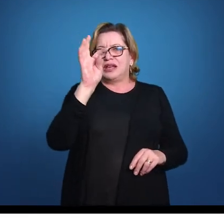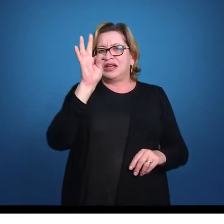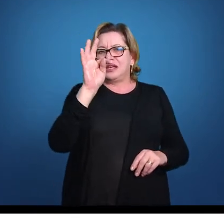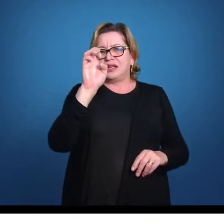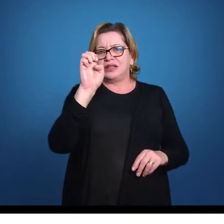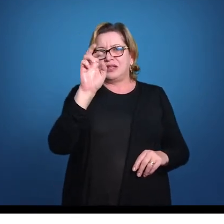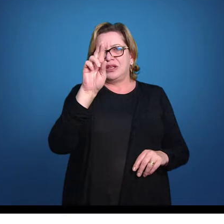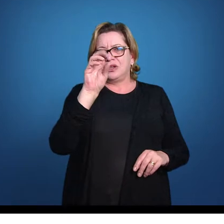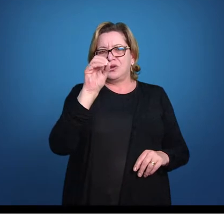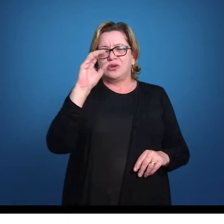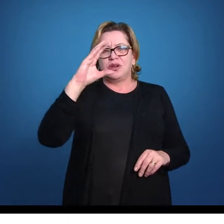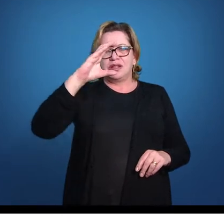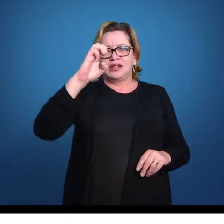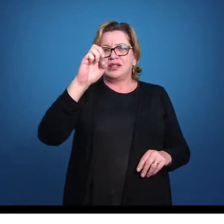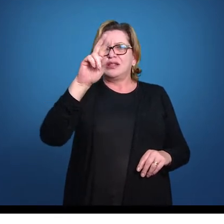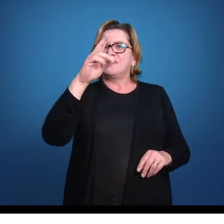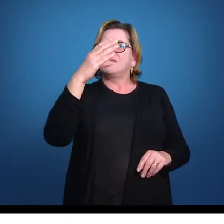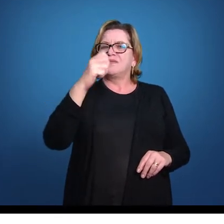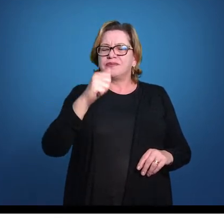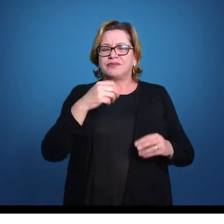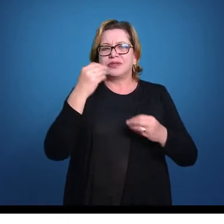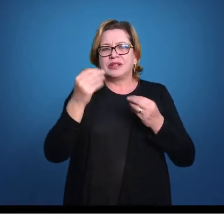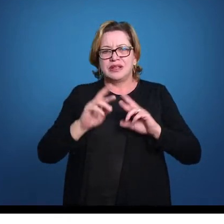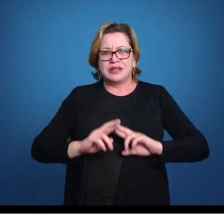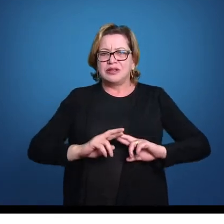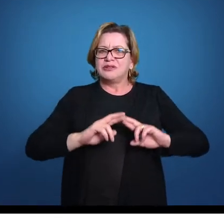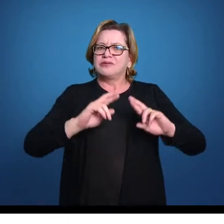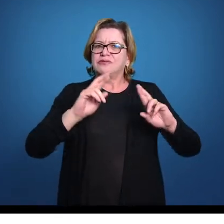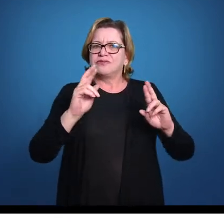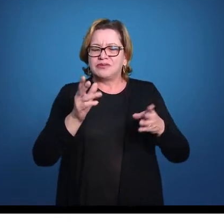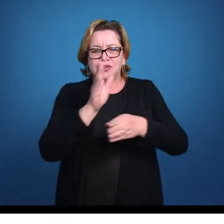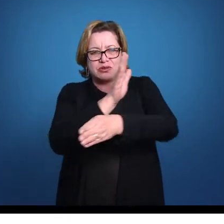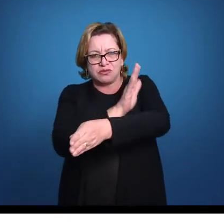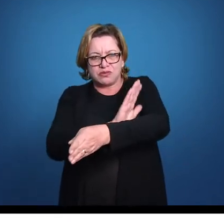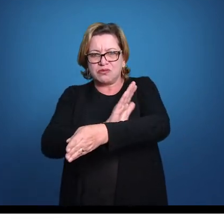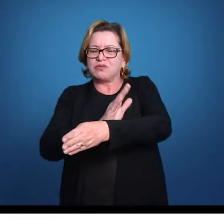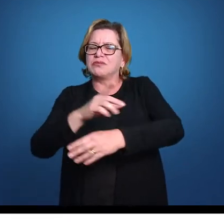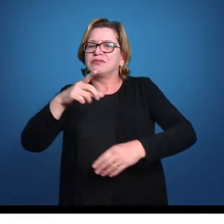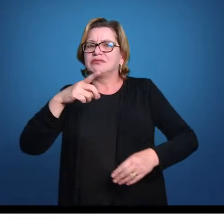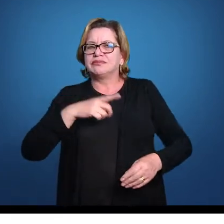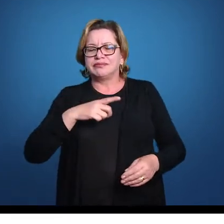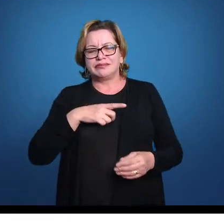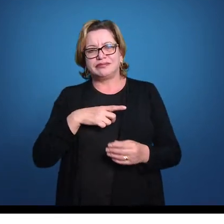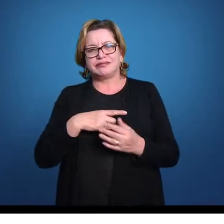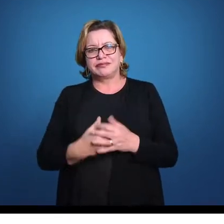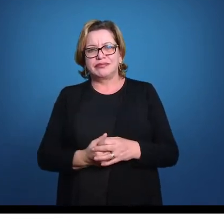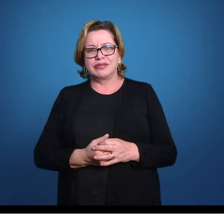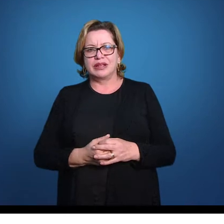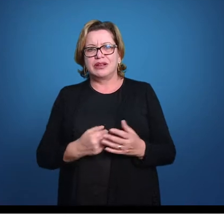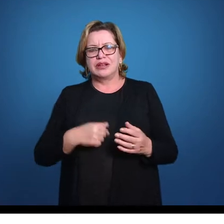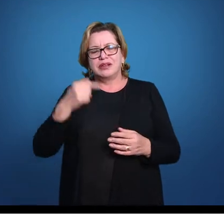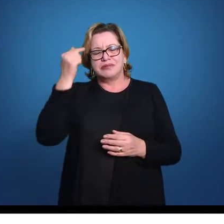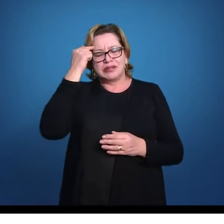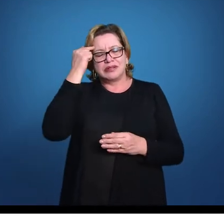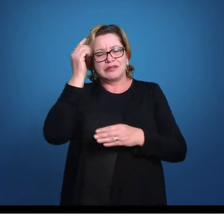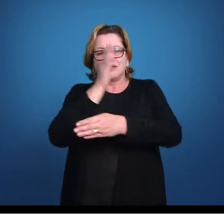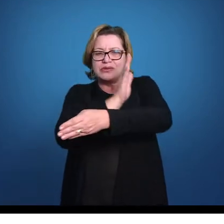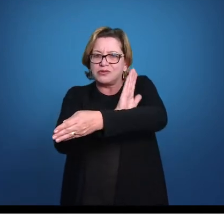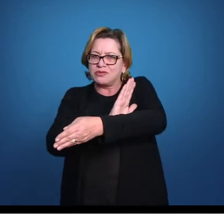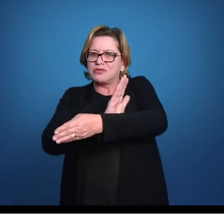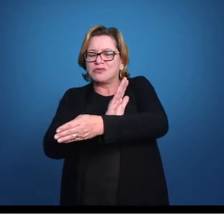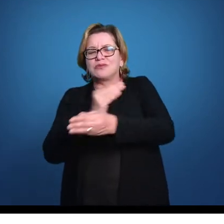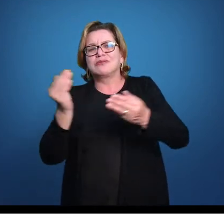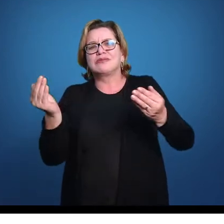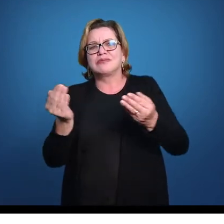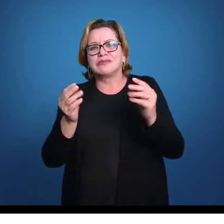superior, né? Heterocerca, né? Uma nadadeira diferente aí que os tubarões têm. Então, pensando no tubarão, agora outra